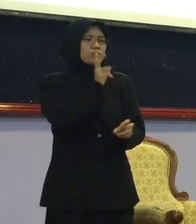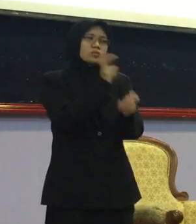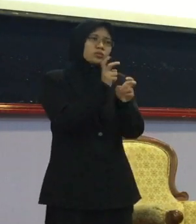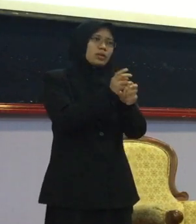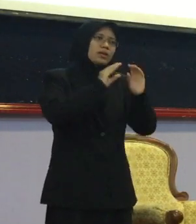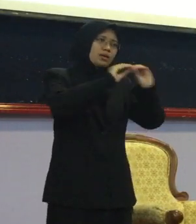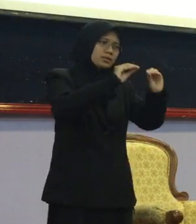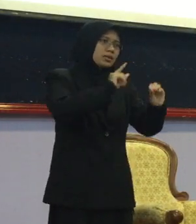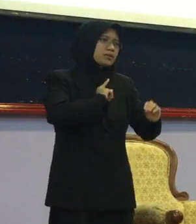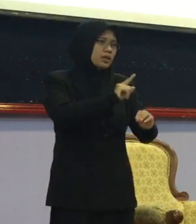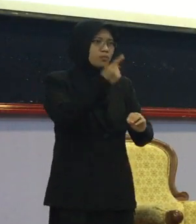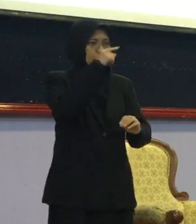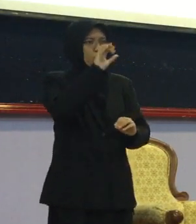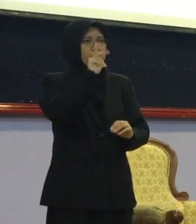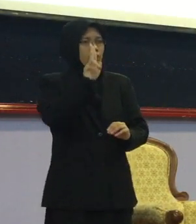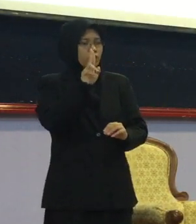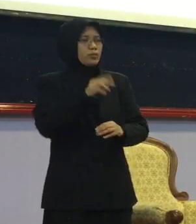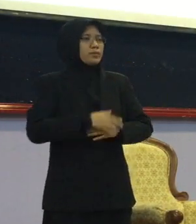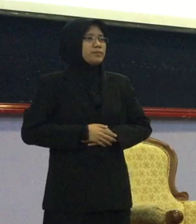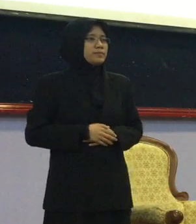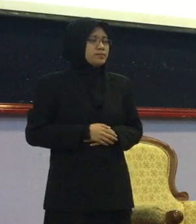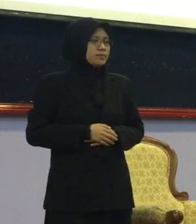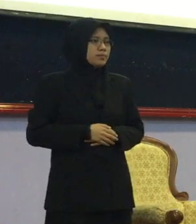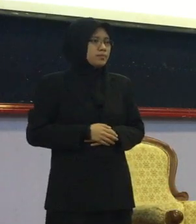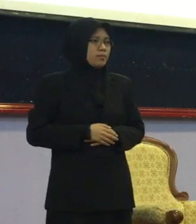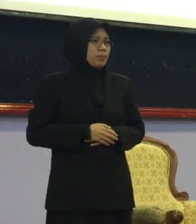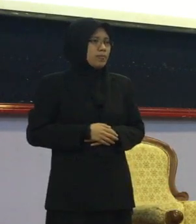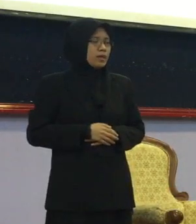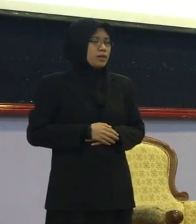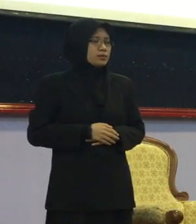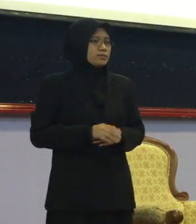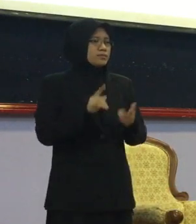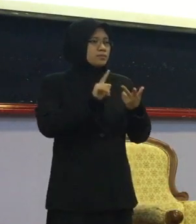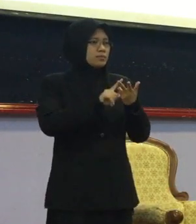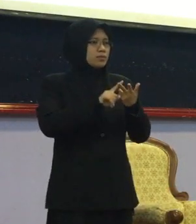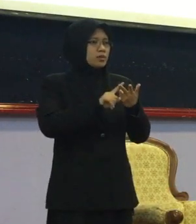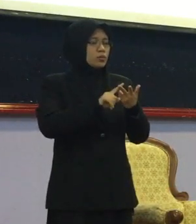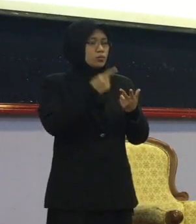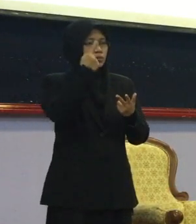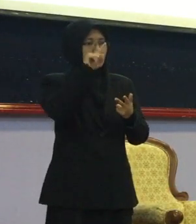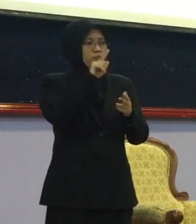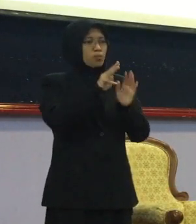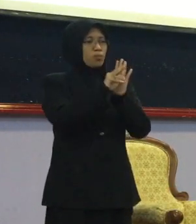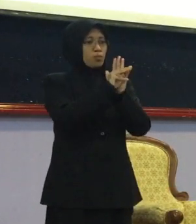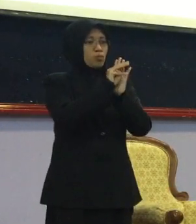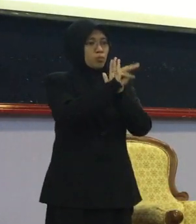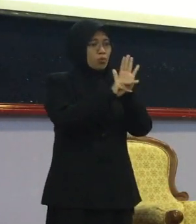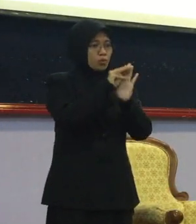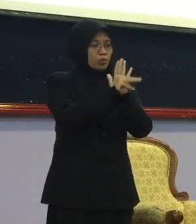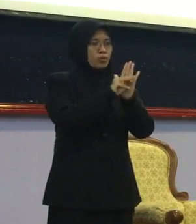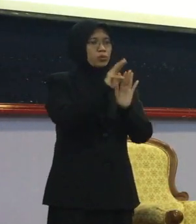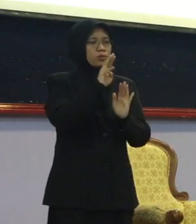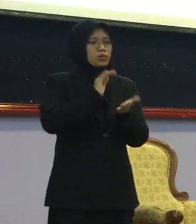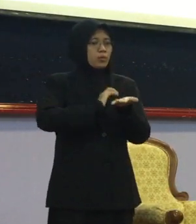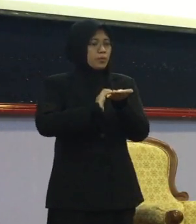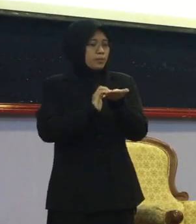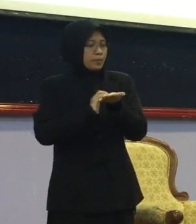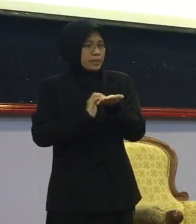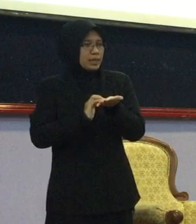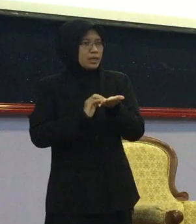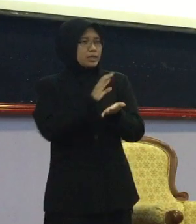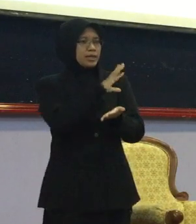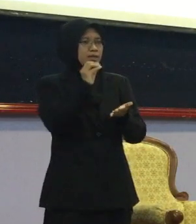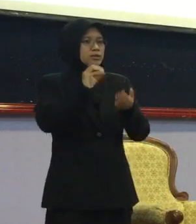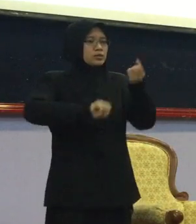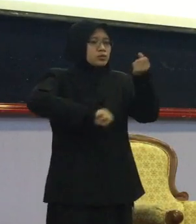Islam Kemudian perisian dan modul Modul-modul bahan-bahan Selama yang Apa ni Untuk brain Kemudian sokongan ibu